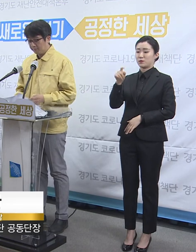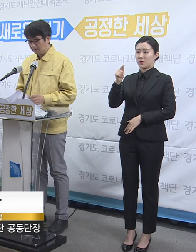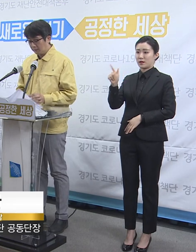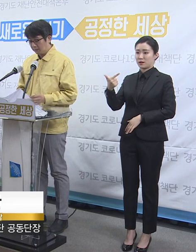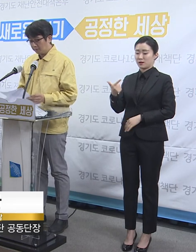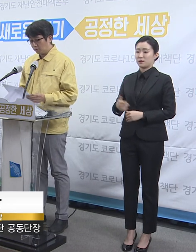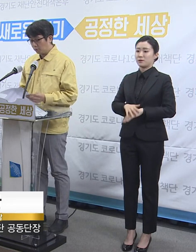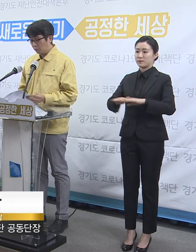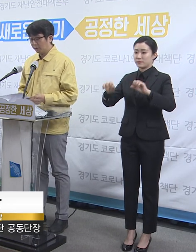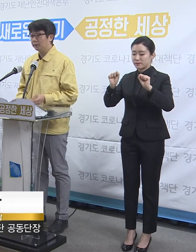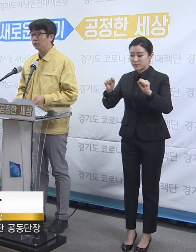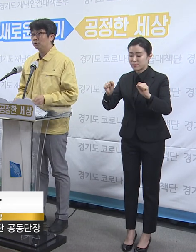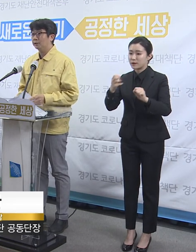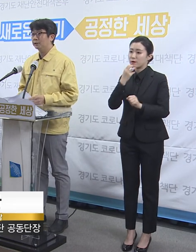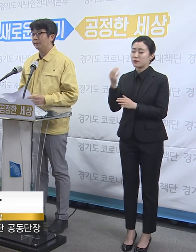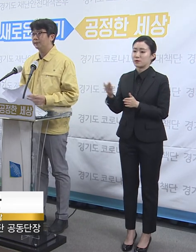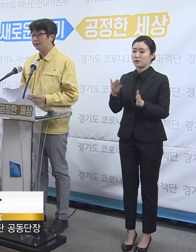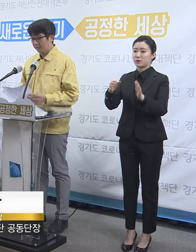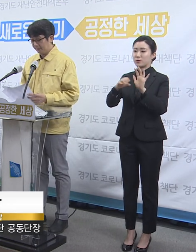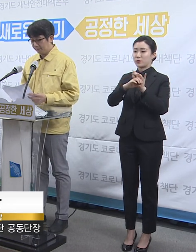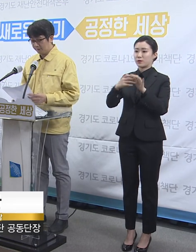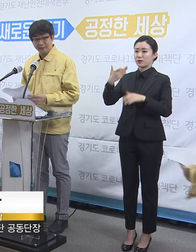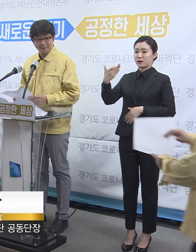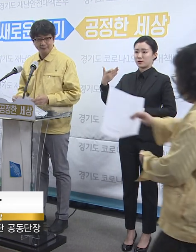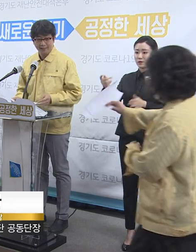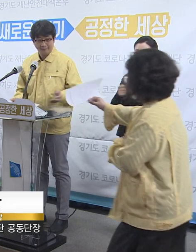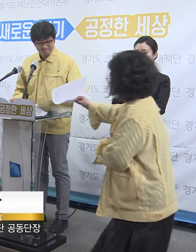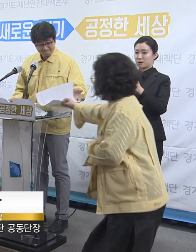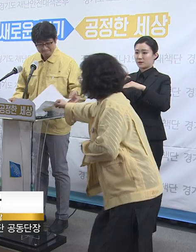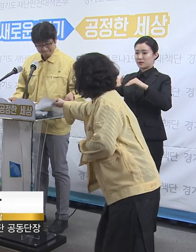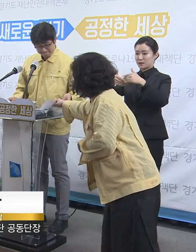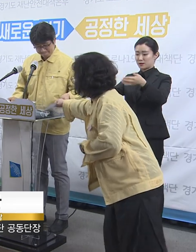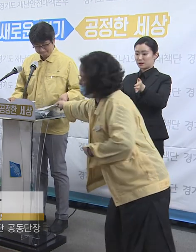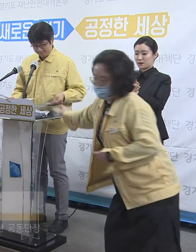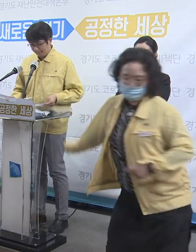안녕하십니까. 경기도 코로나19 긴급대책단의 임승관입니다.